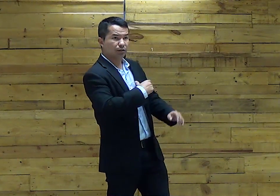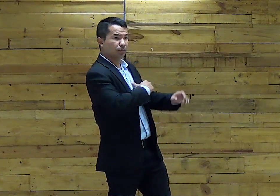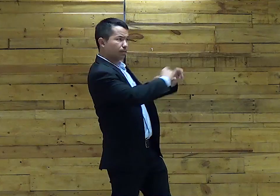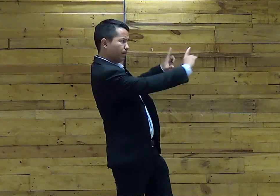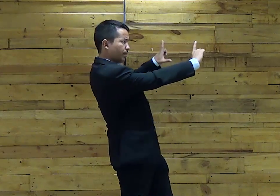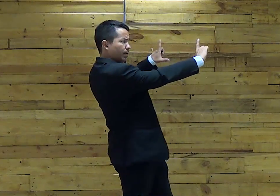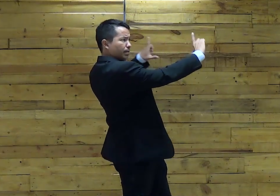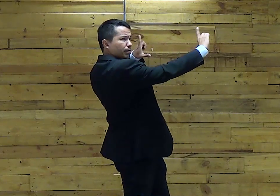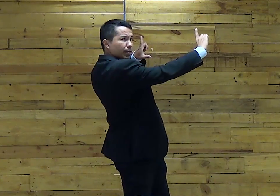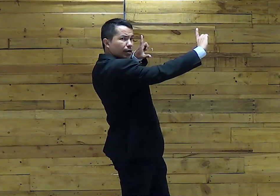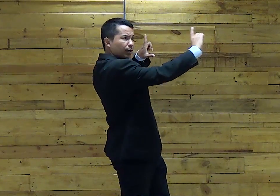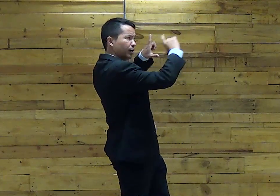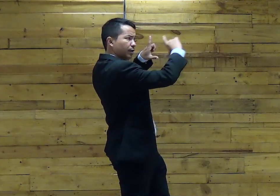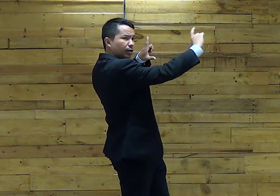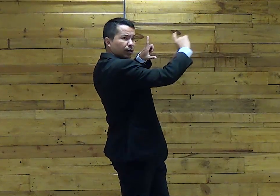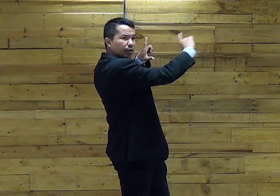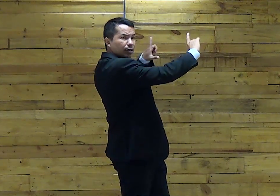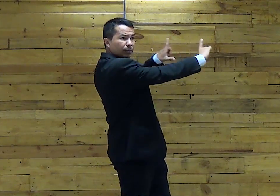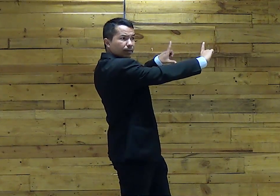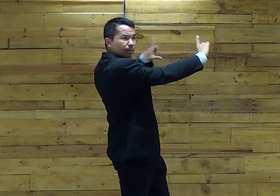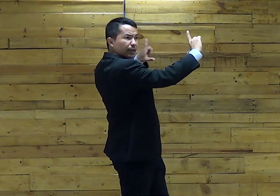Uma placa ali